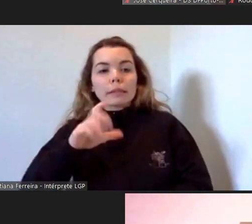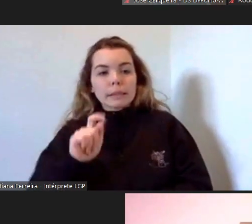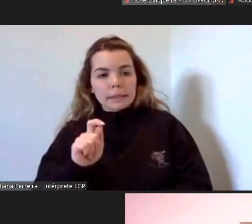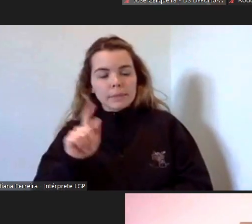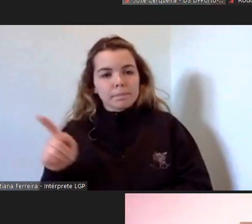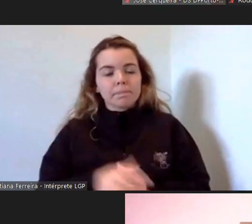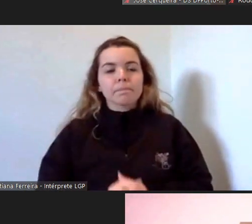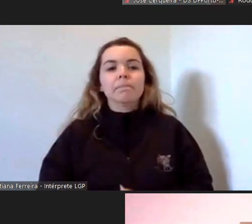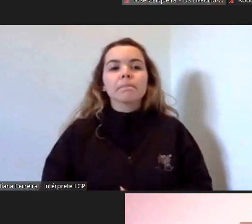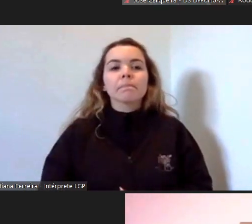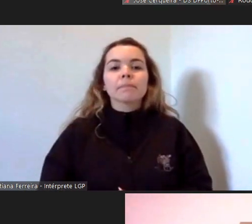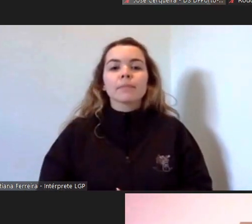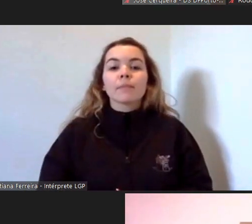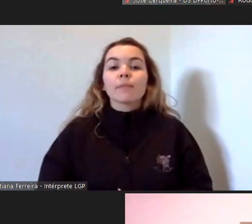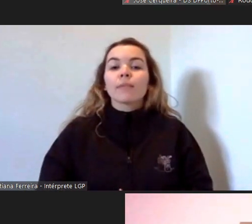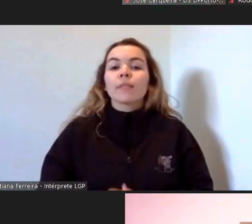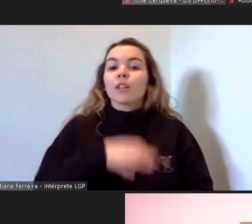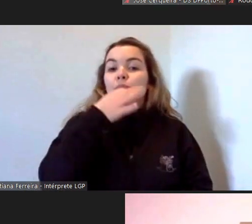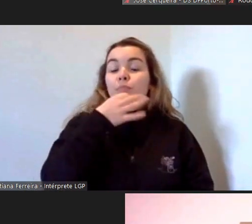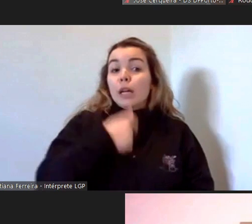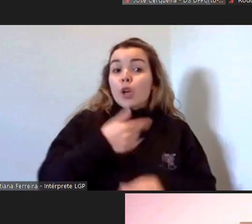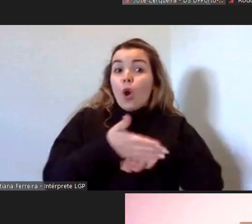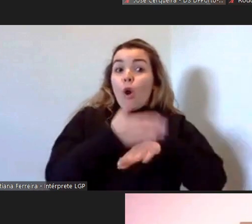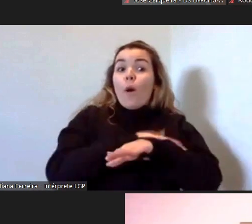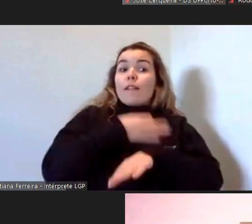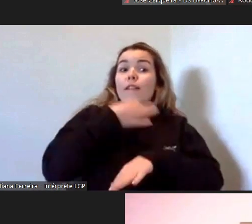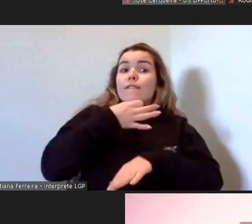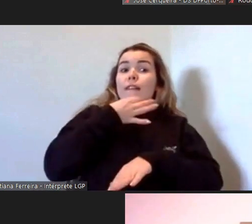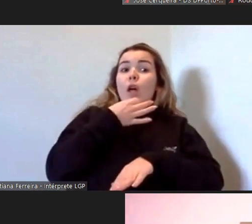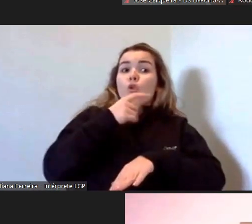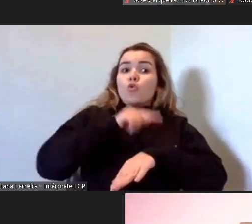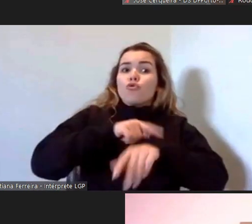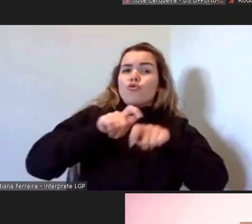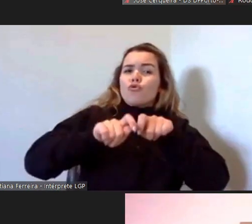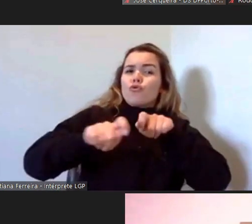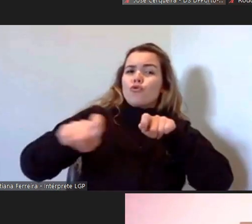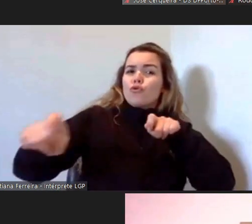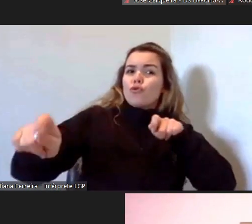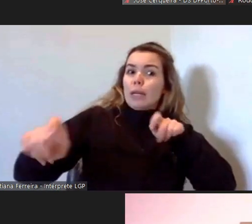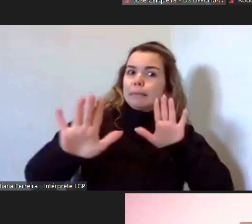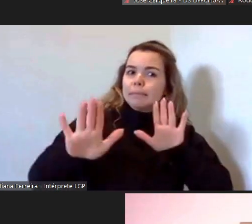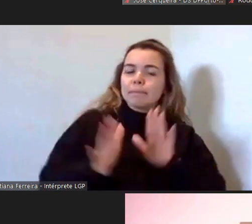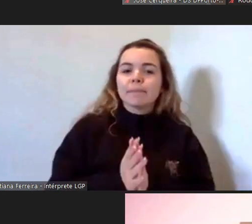eu como falei um bocadinho demais há bocado agora